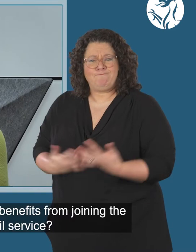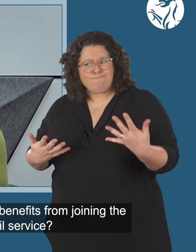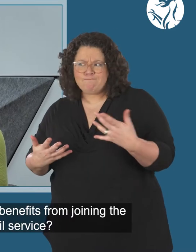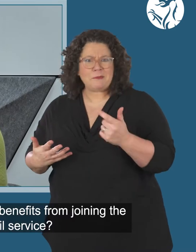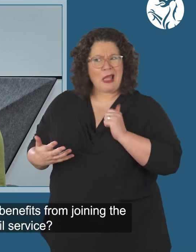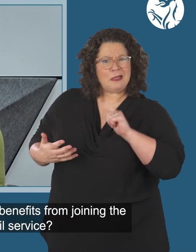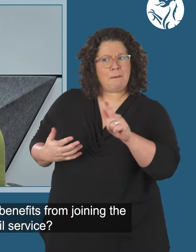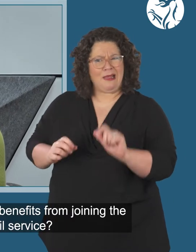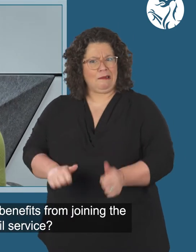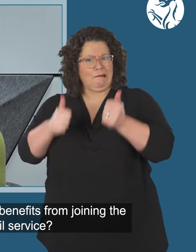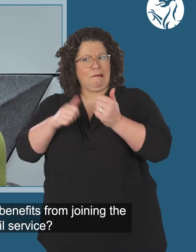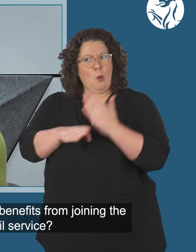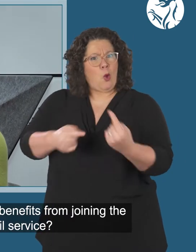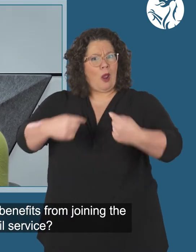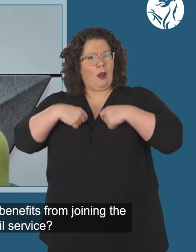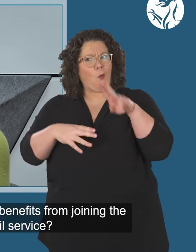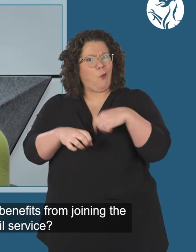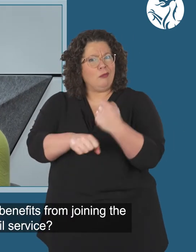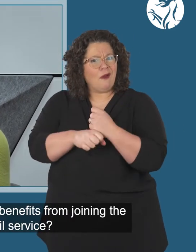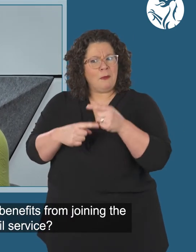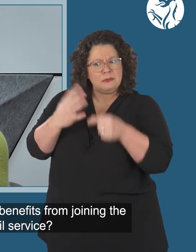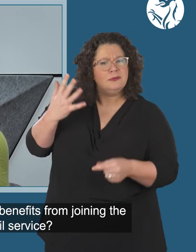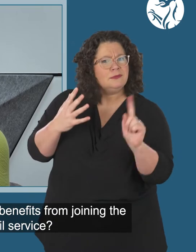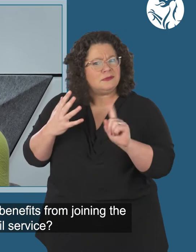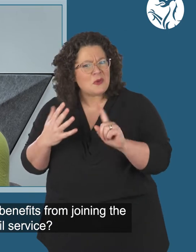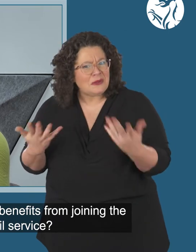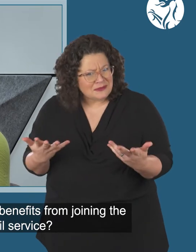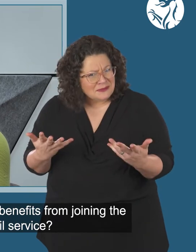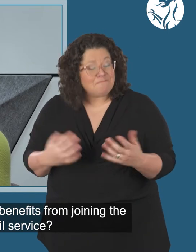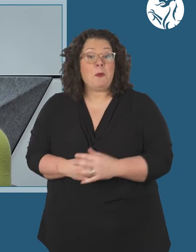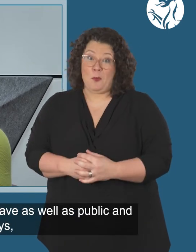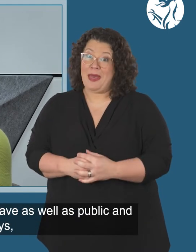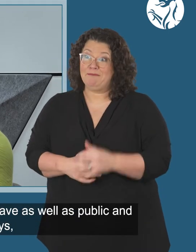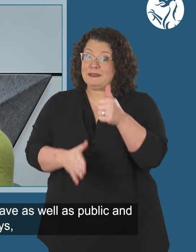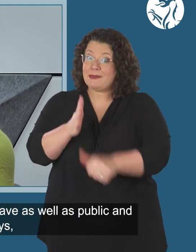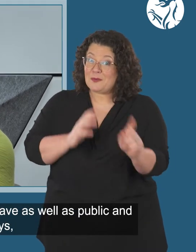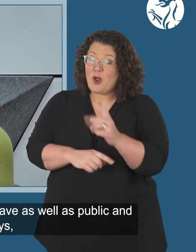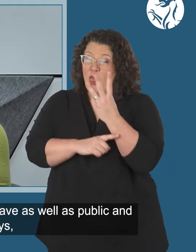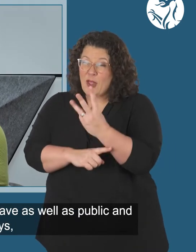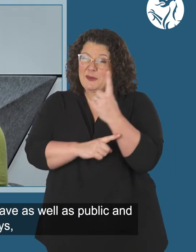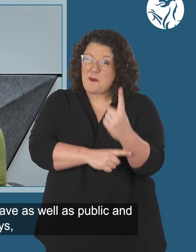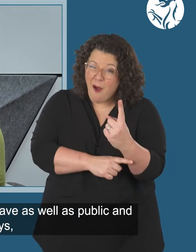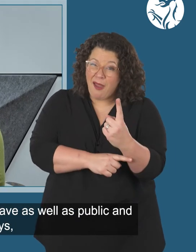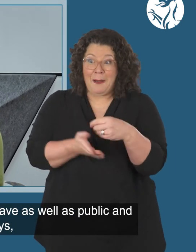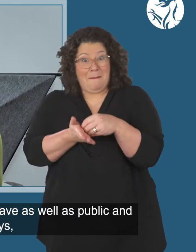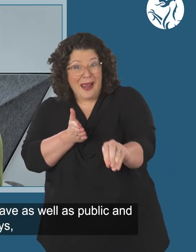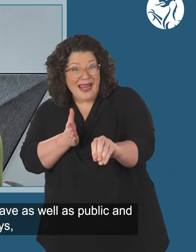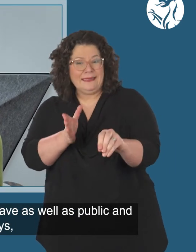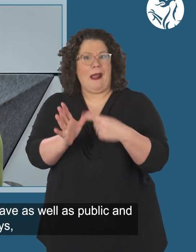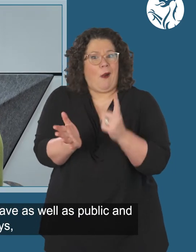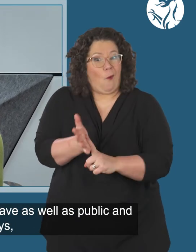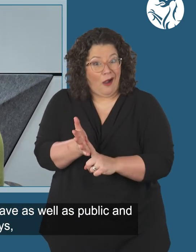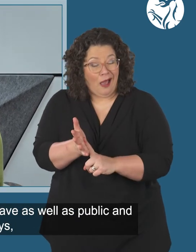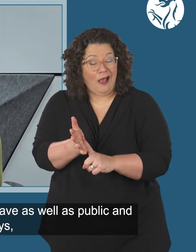So, beth edrych chi ddysgwyl rhanbuddion o emuno a gwasanae sifil Siobodraeth Gymru? Gadaewch chi'n ei dechrau gyda 31 Diwrnod o Weilia